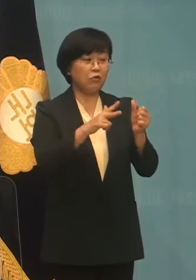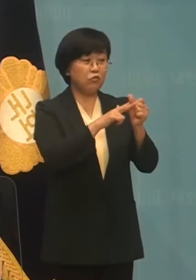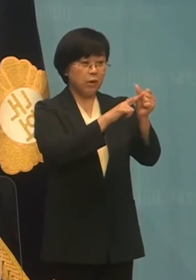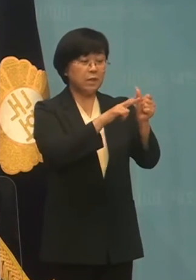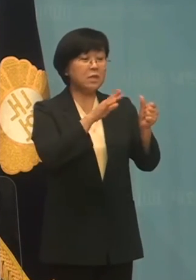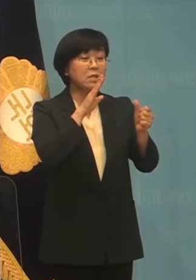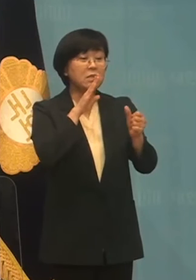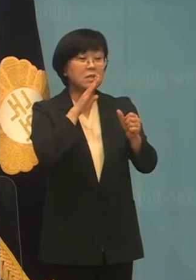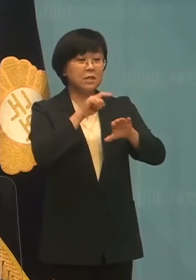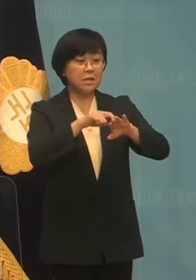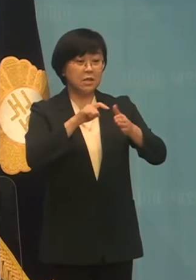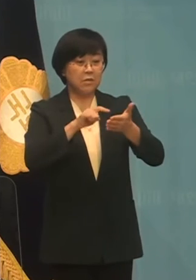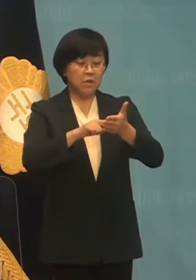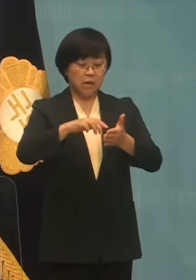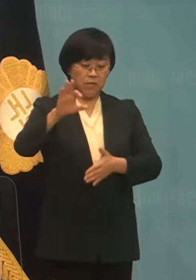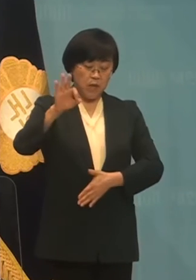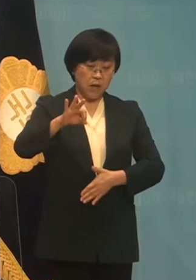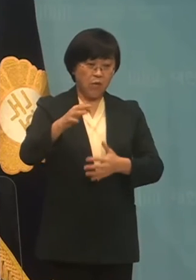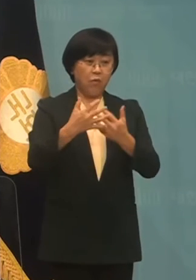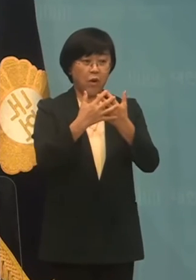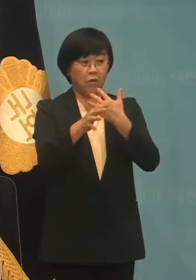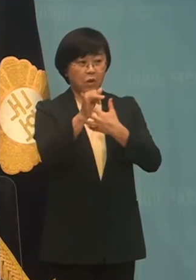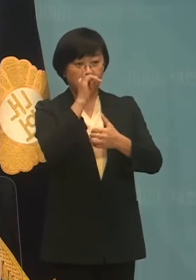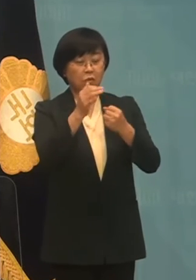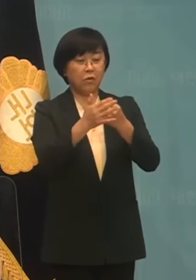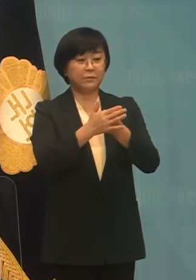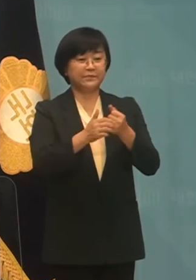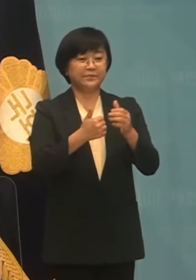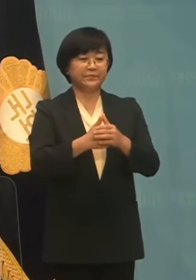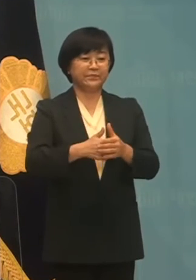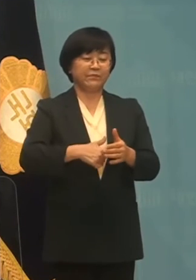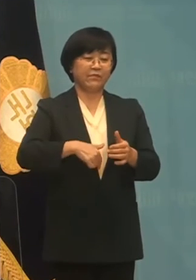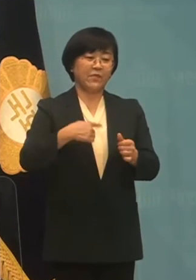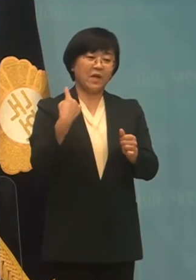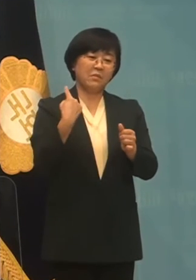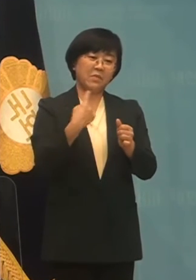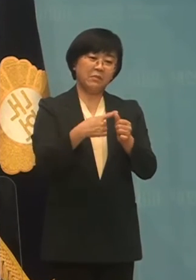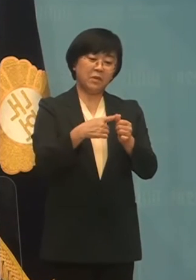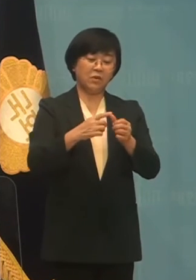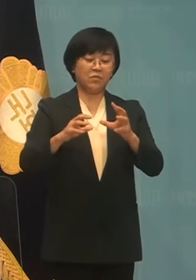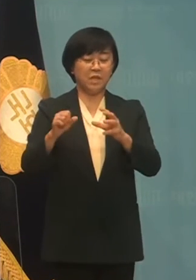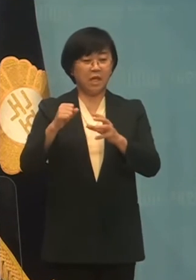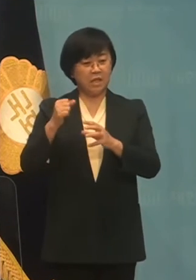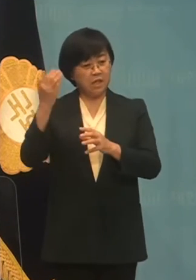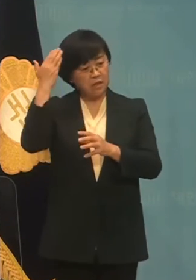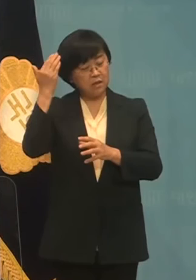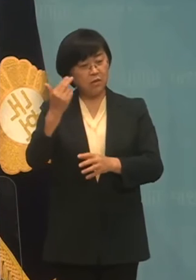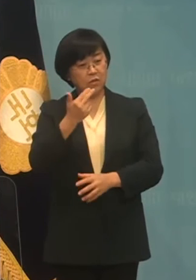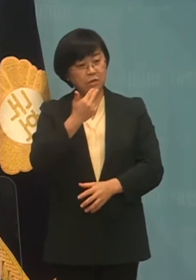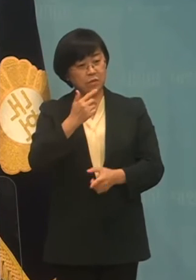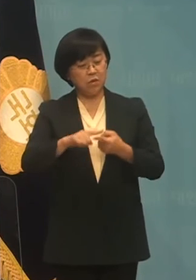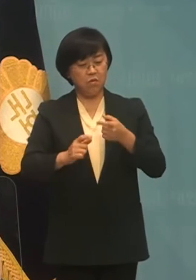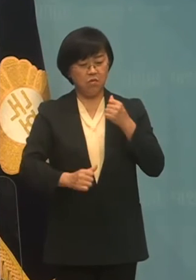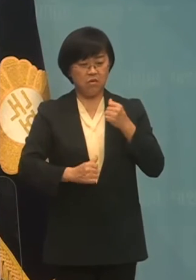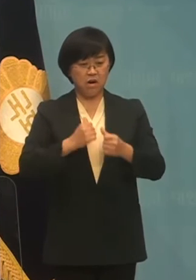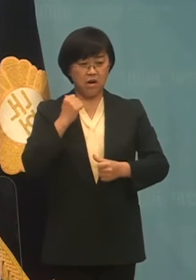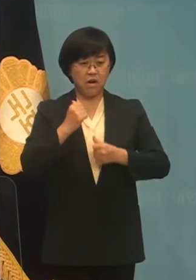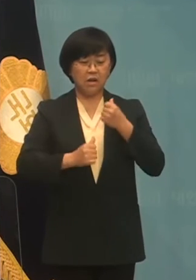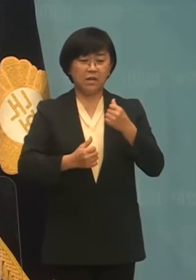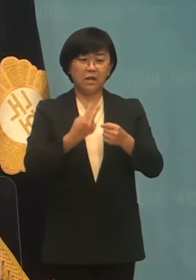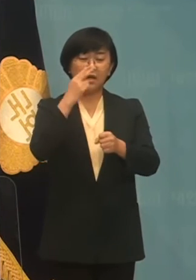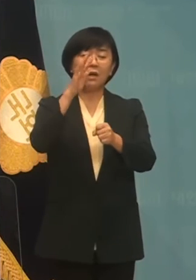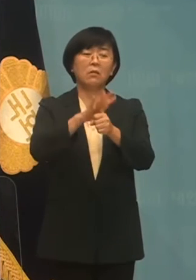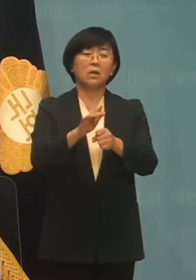진심을 비하로 왜곡하고 비아향대는 국민의힘의 몰상식에 분노를 넘어